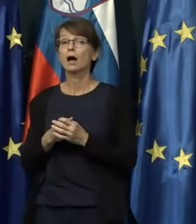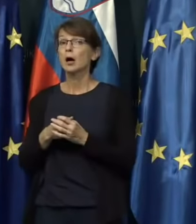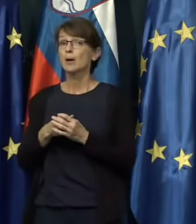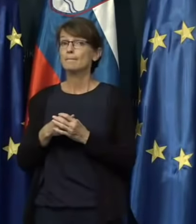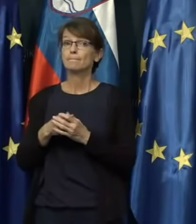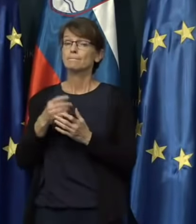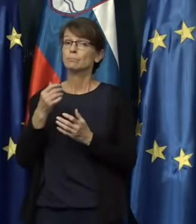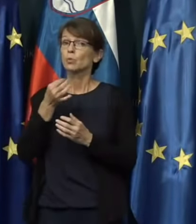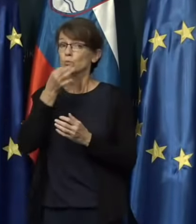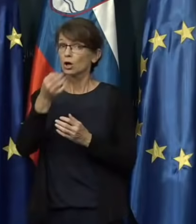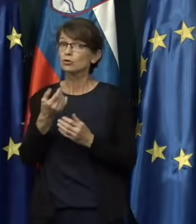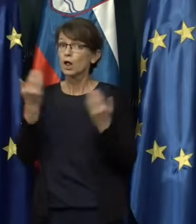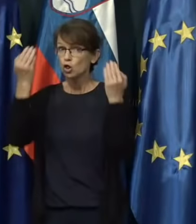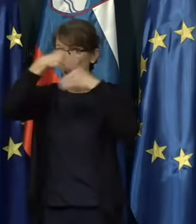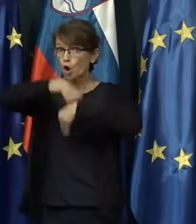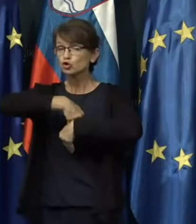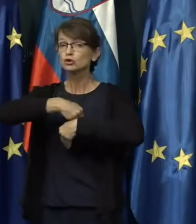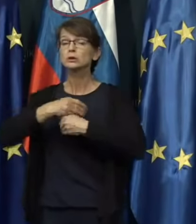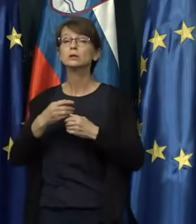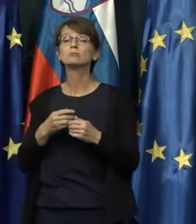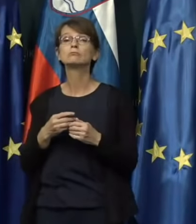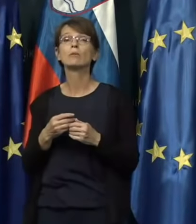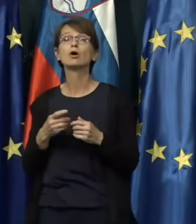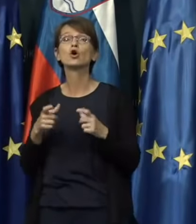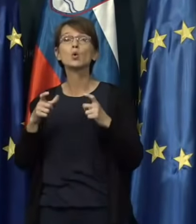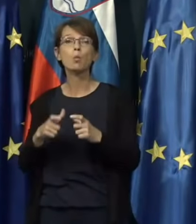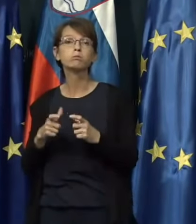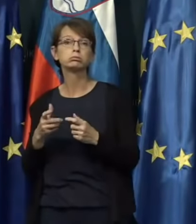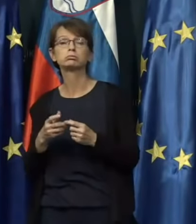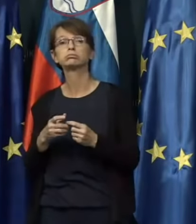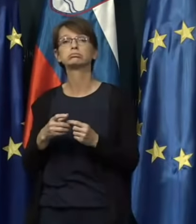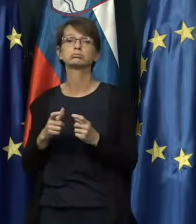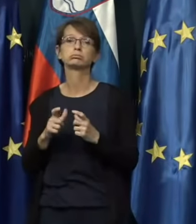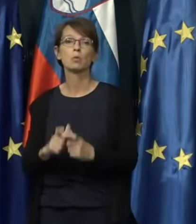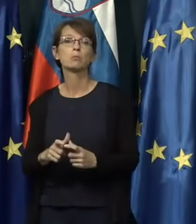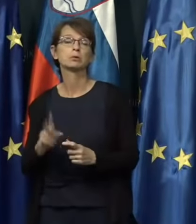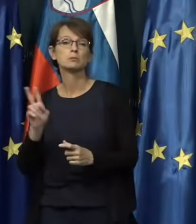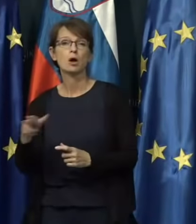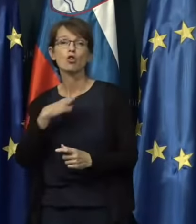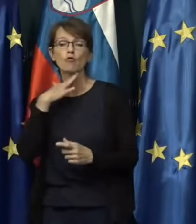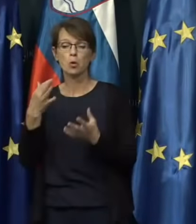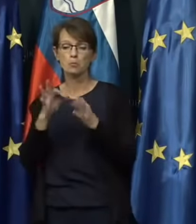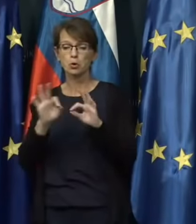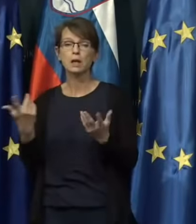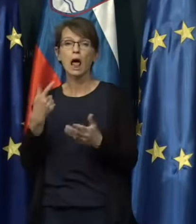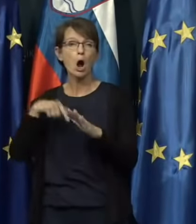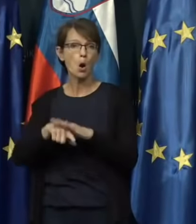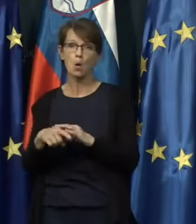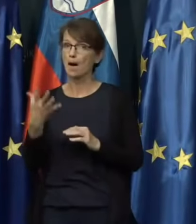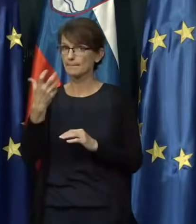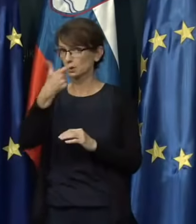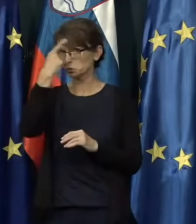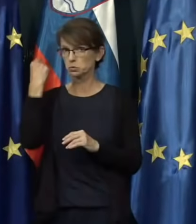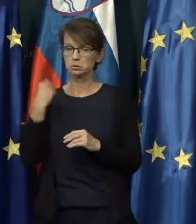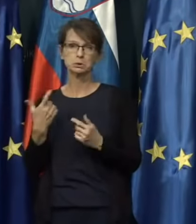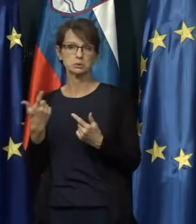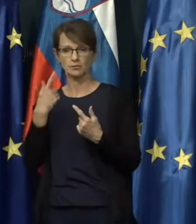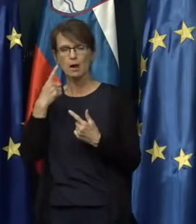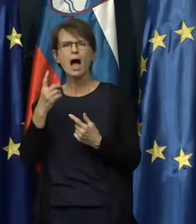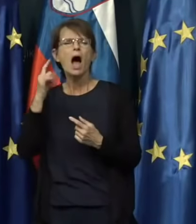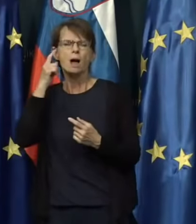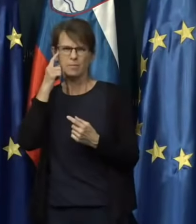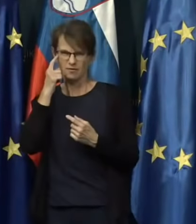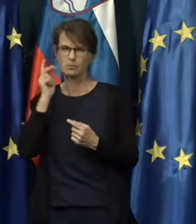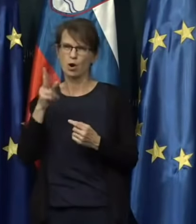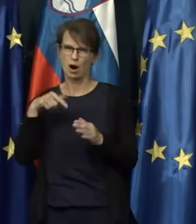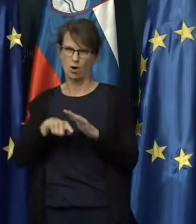Kaj je zdaj z nočnimi klubi, ki imajo, se pravi, dovolj velike prostore, da lahko gre nekako pesel ljudi noter, ampak pač vemo, kako